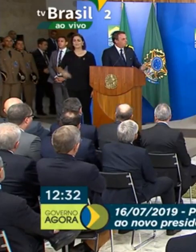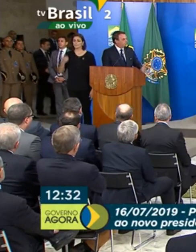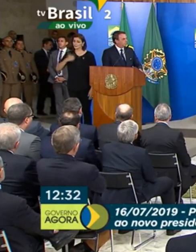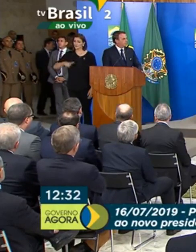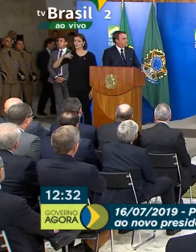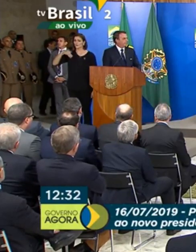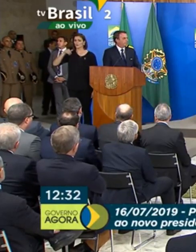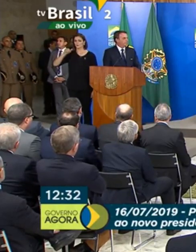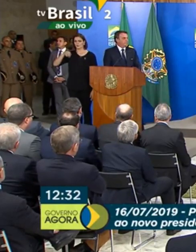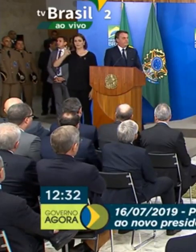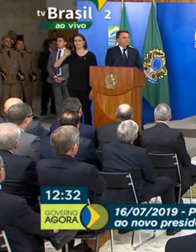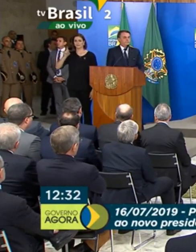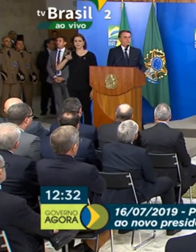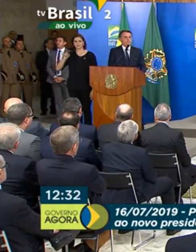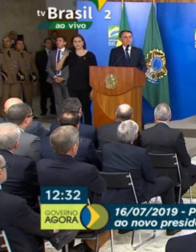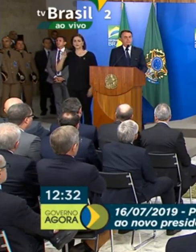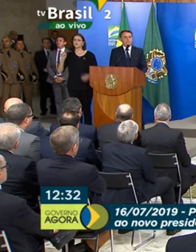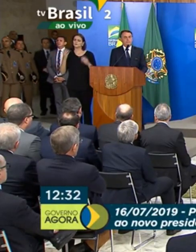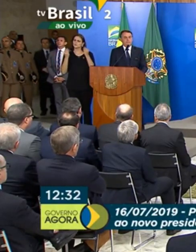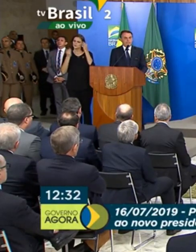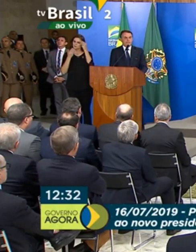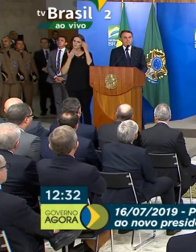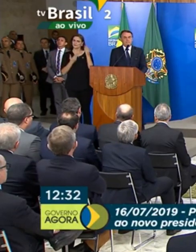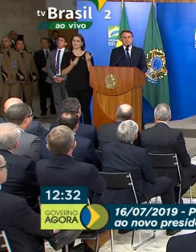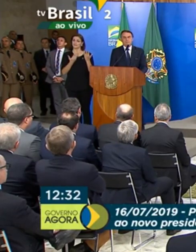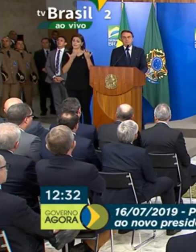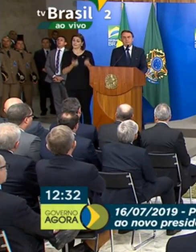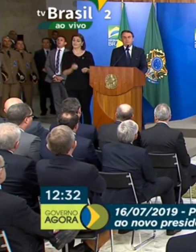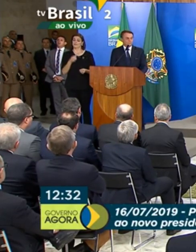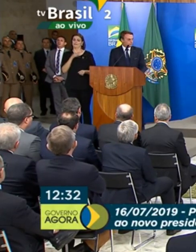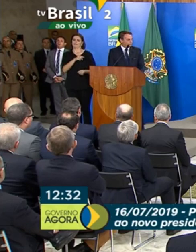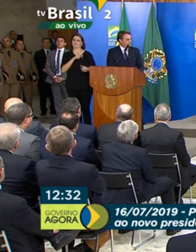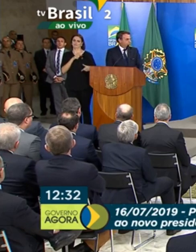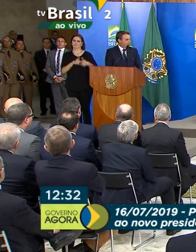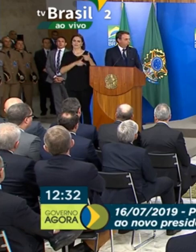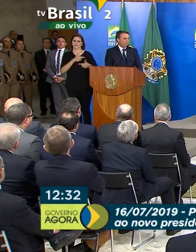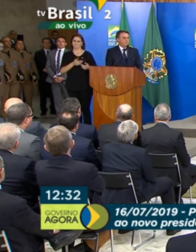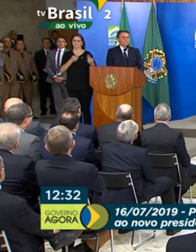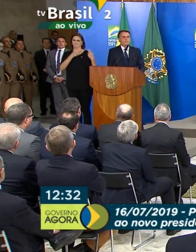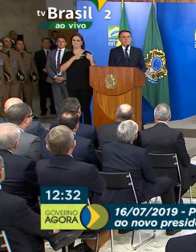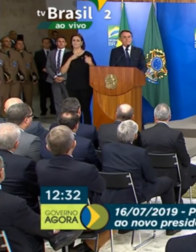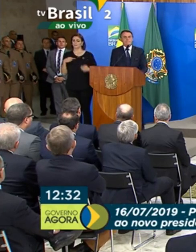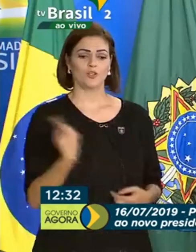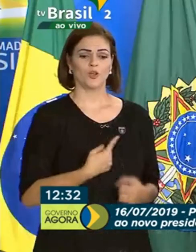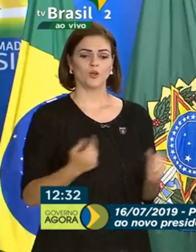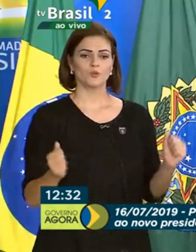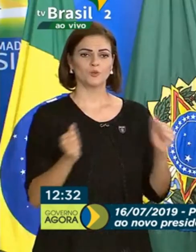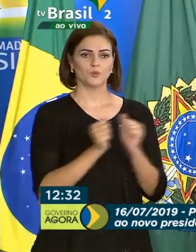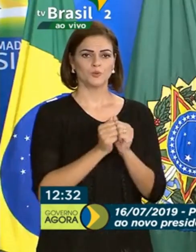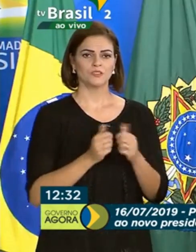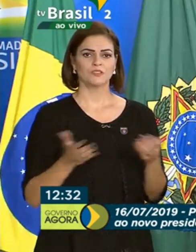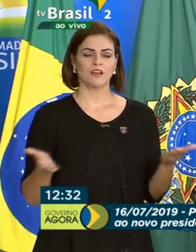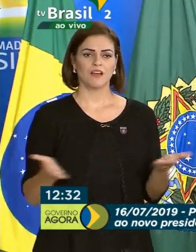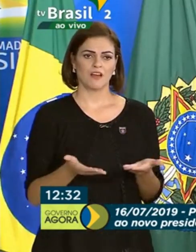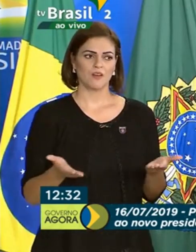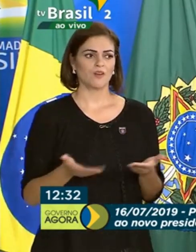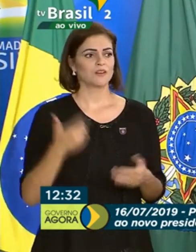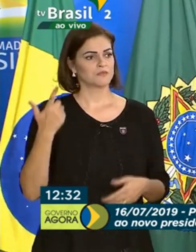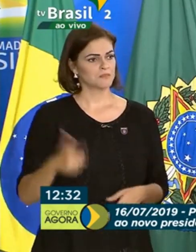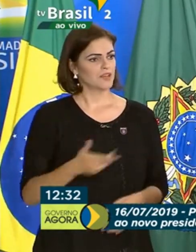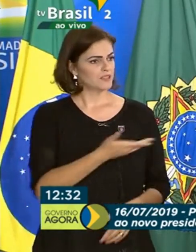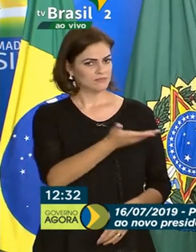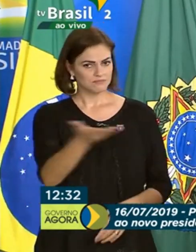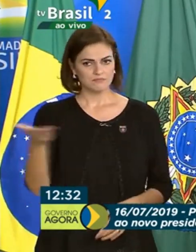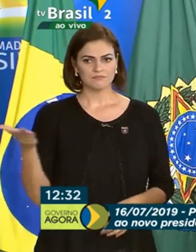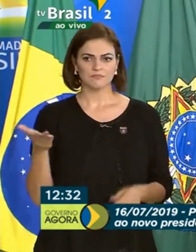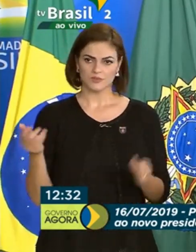uma vez, muito obrigado por ter aceitado essa missão. Todos nós juntos agora, somados aos